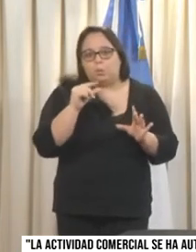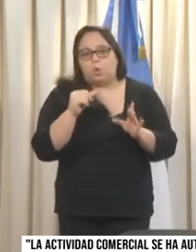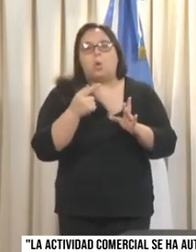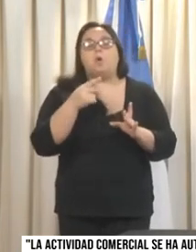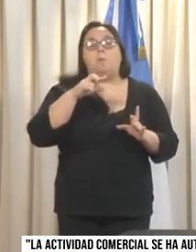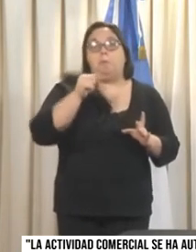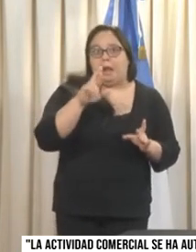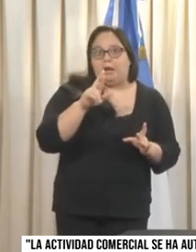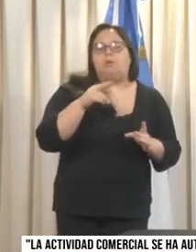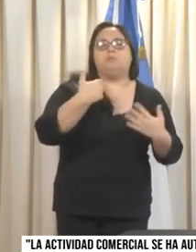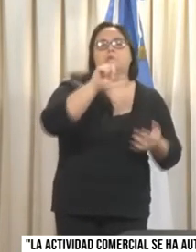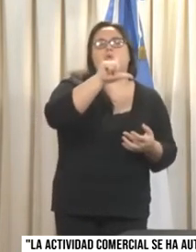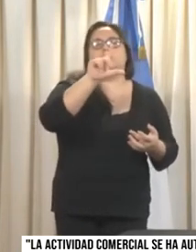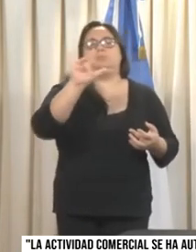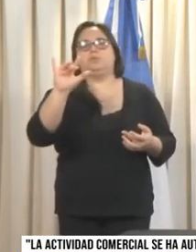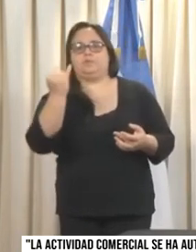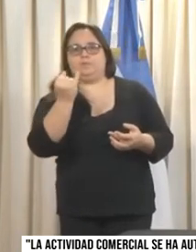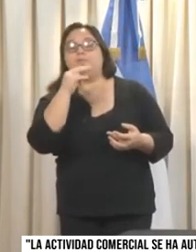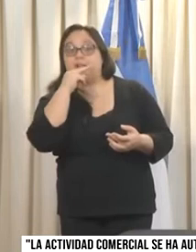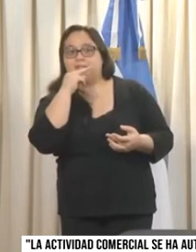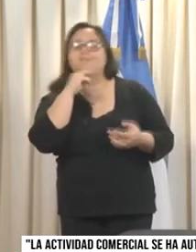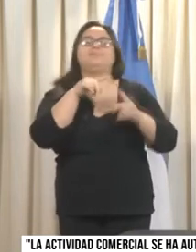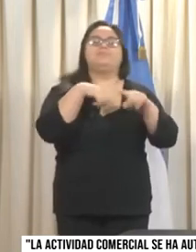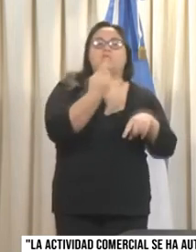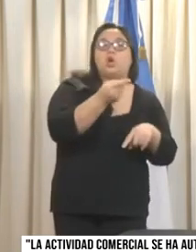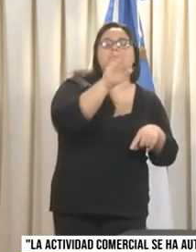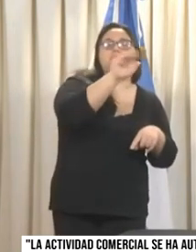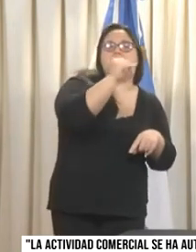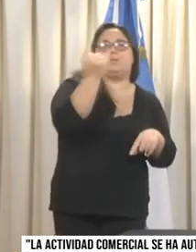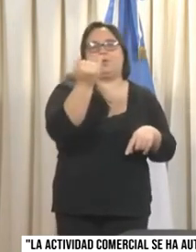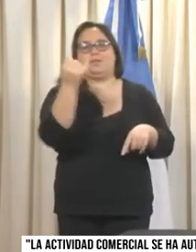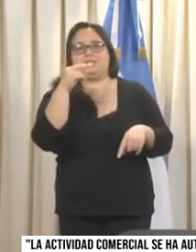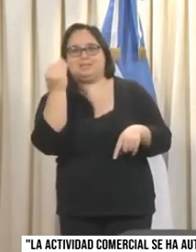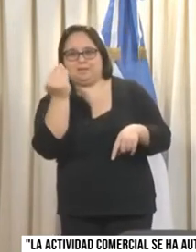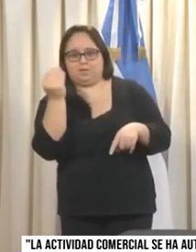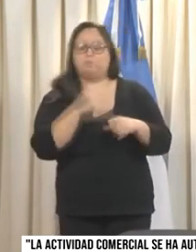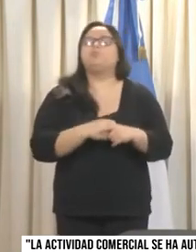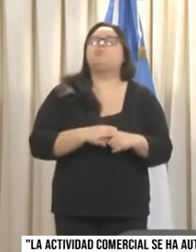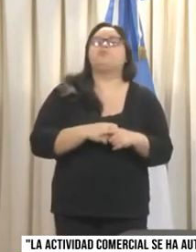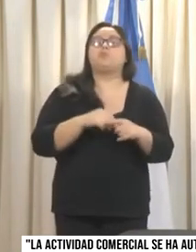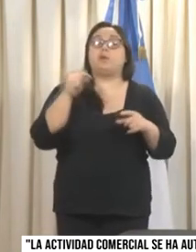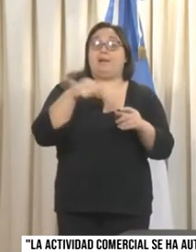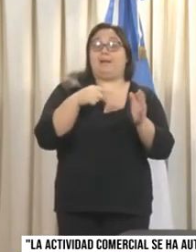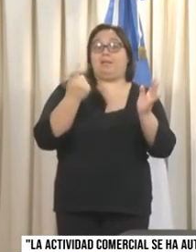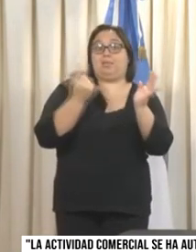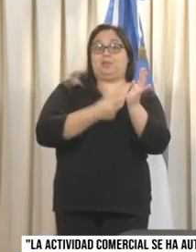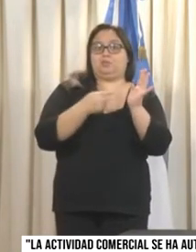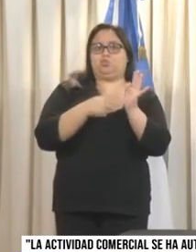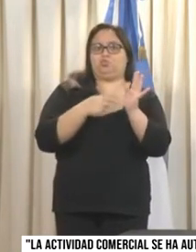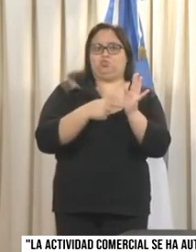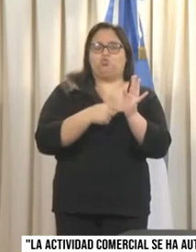que pueda ir a los distintos comercios. Esta decisión también está